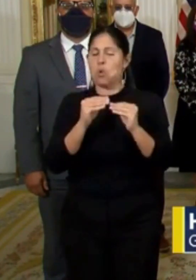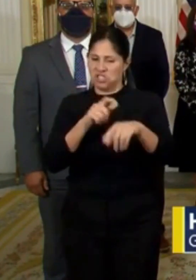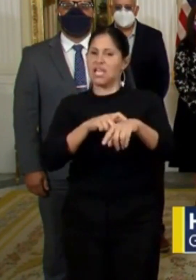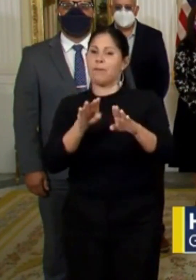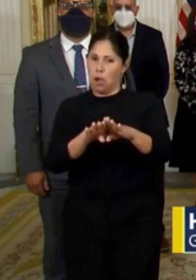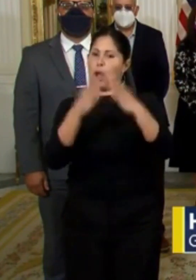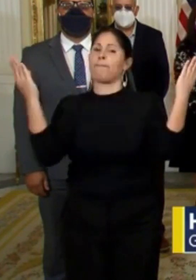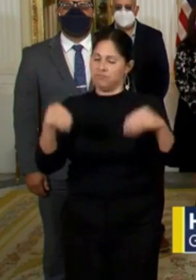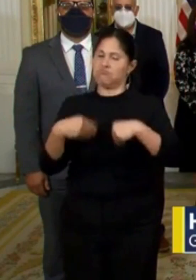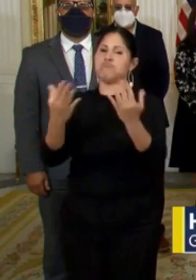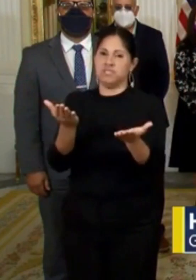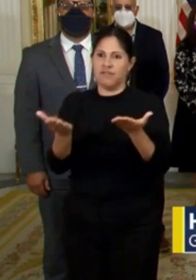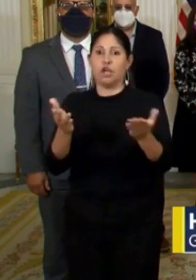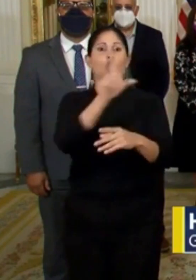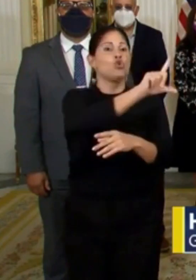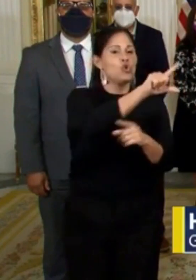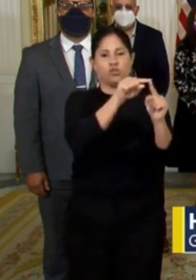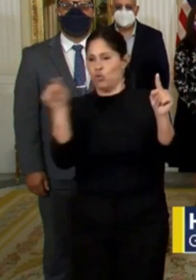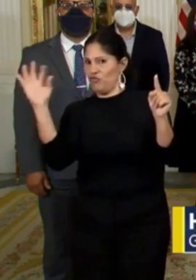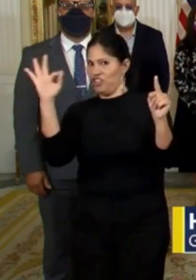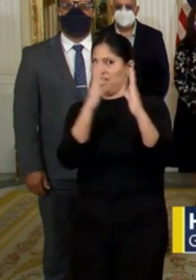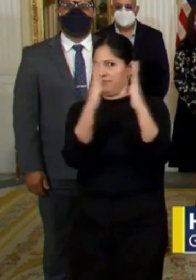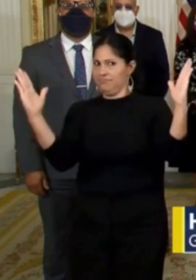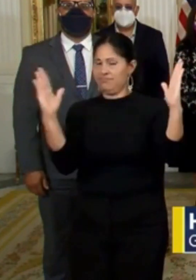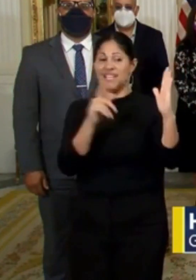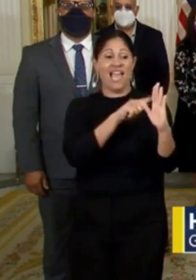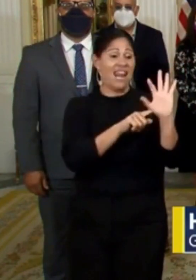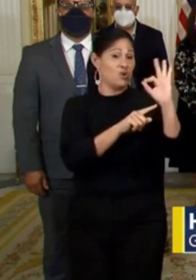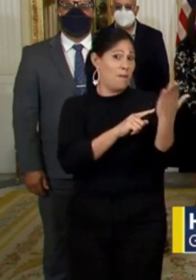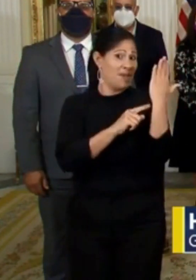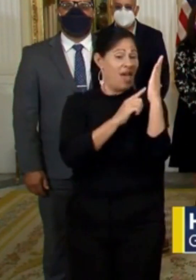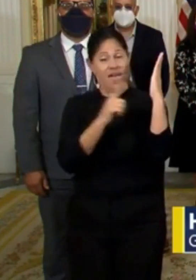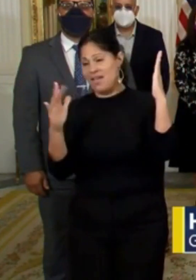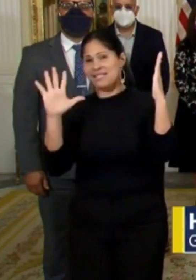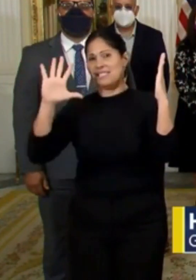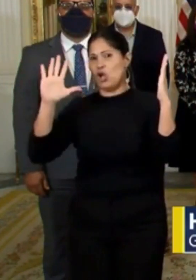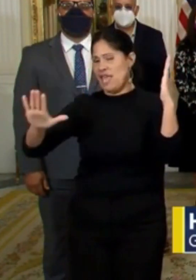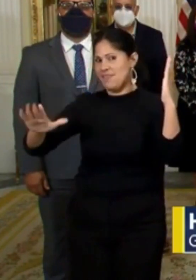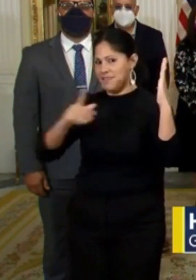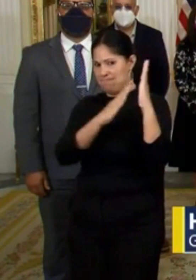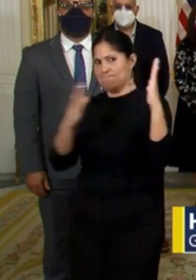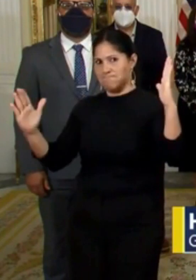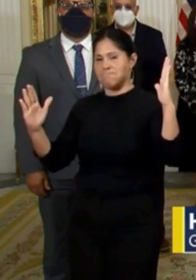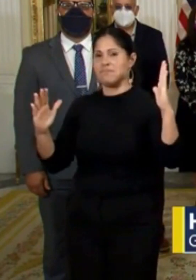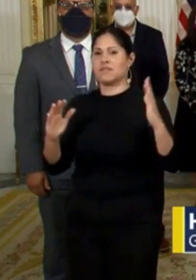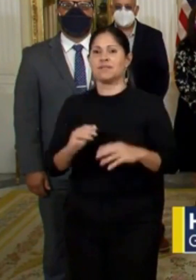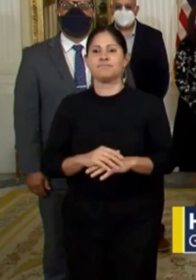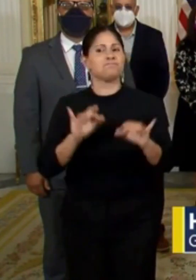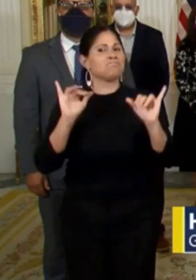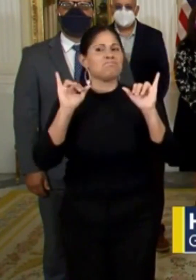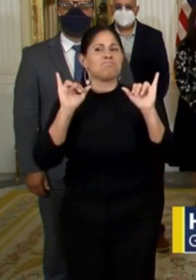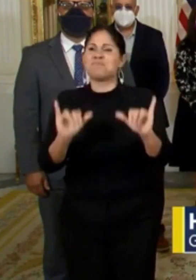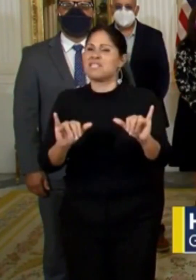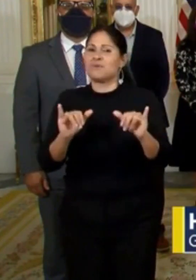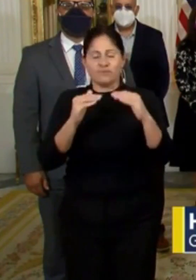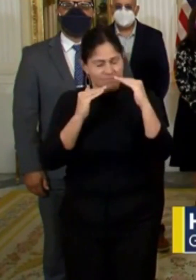al público de lunes a viernes en un horario de 9 de la mañana a 5 de la tarde, con las mismas medidas